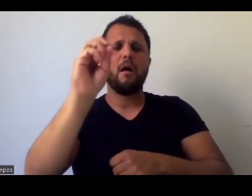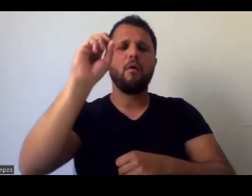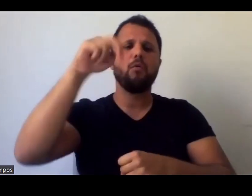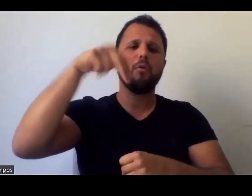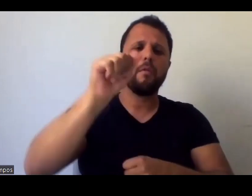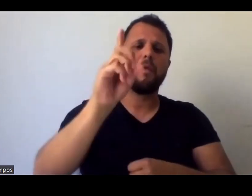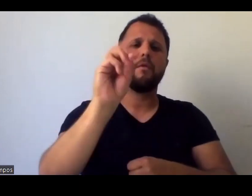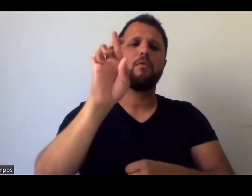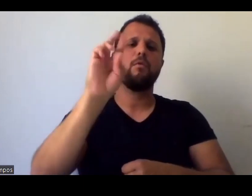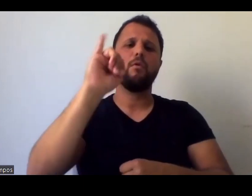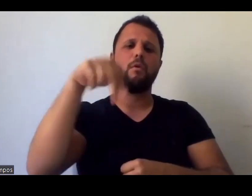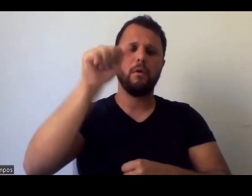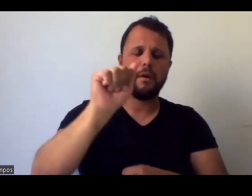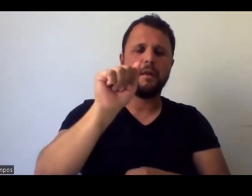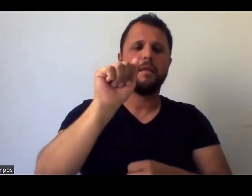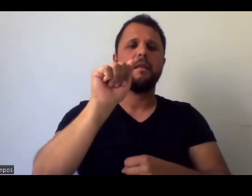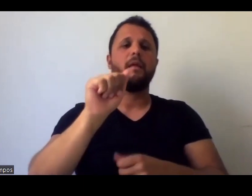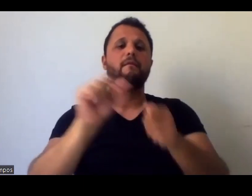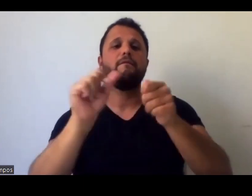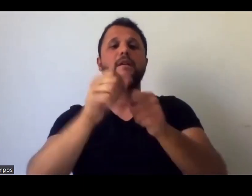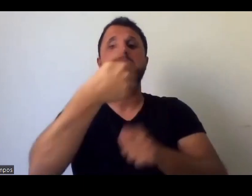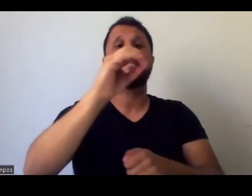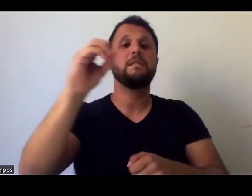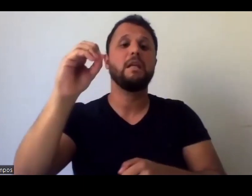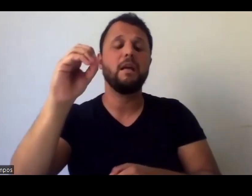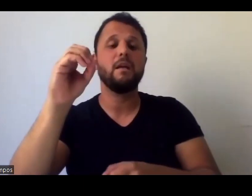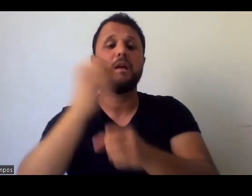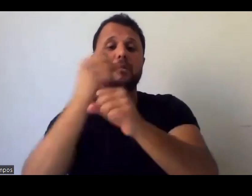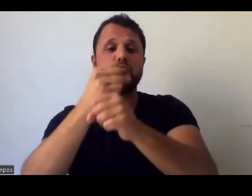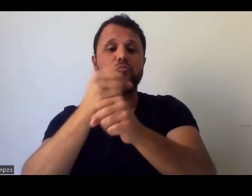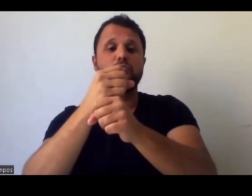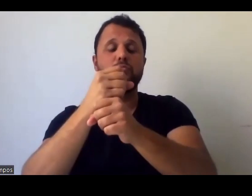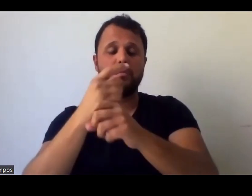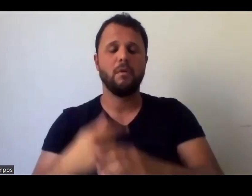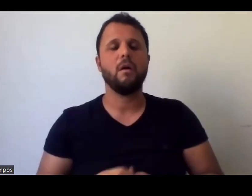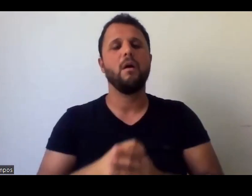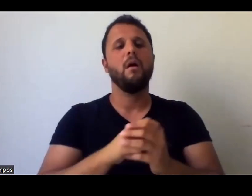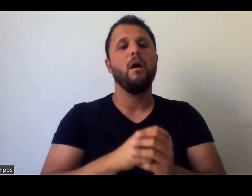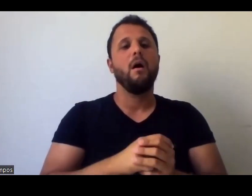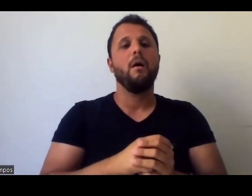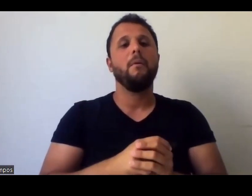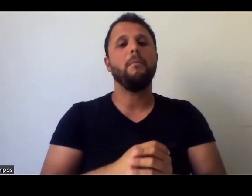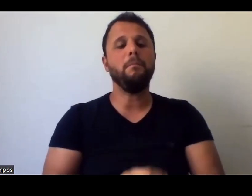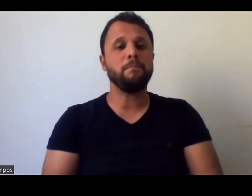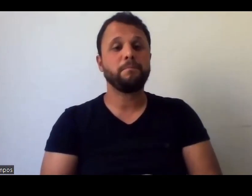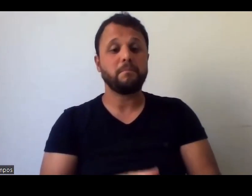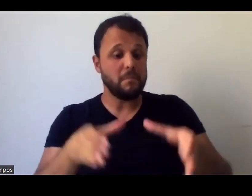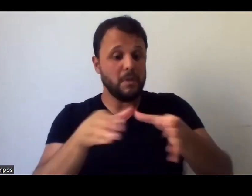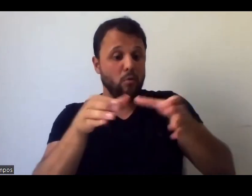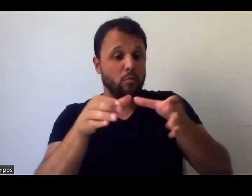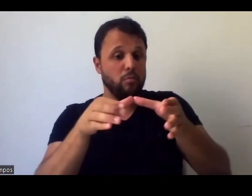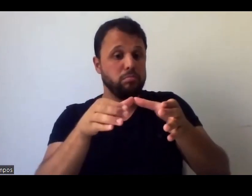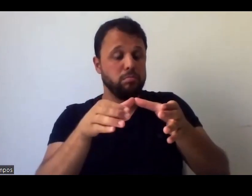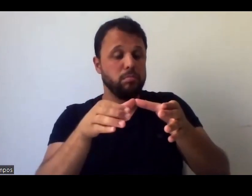dela, né, ano de 2019, a fundação Dorina me convidou pra formar uma comissão pro centenário, eu falei, bom, o que eu posso